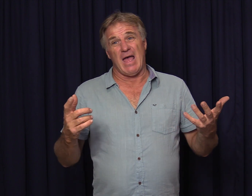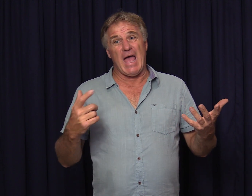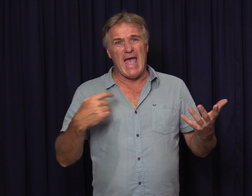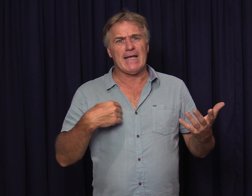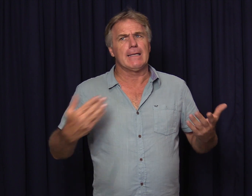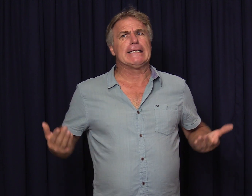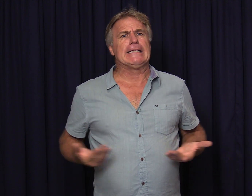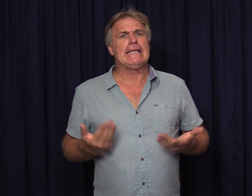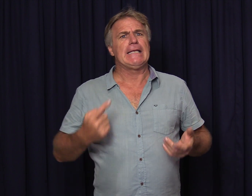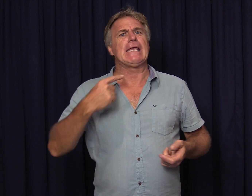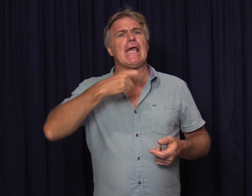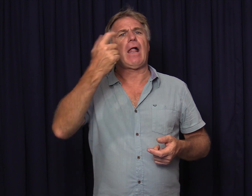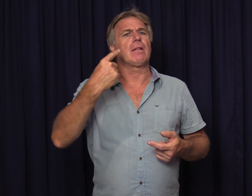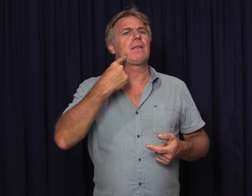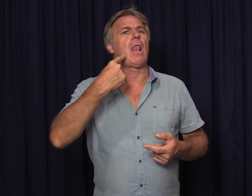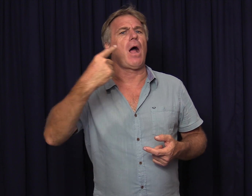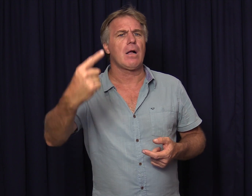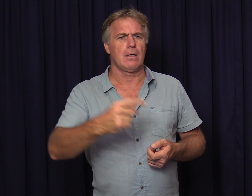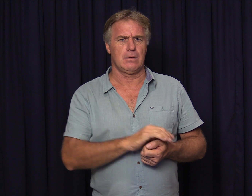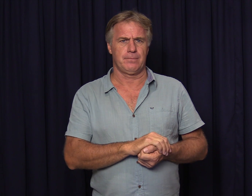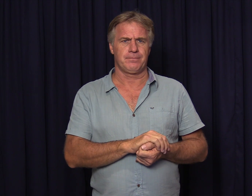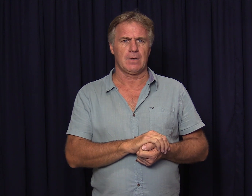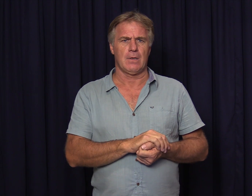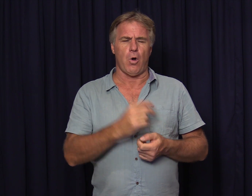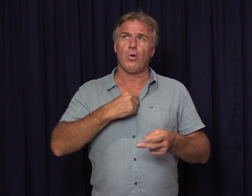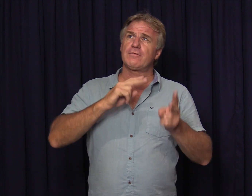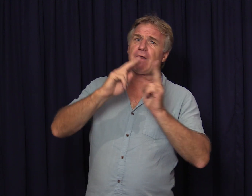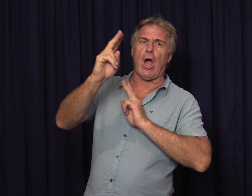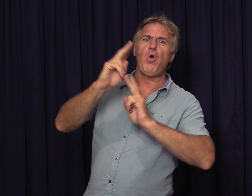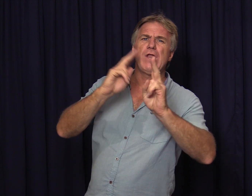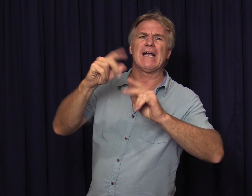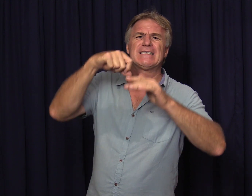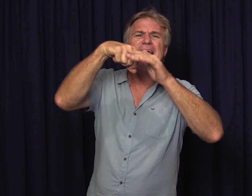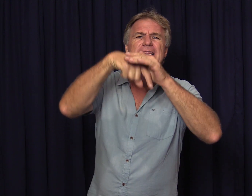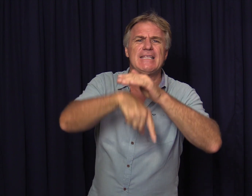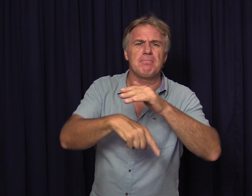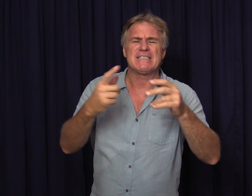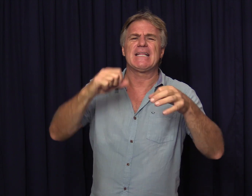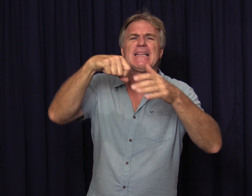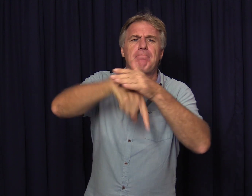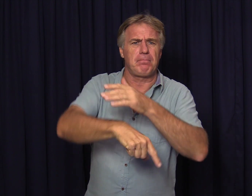ek dien die heren al te lang ons verhouding is te intiem is te diep